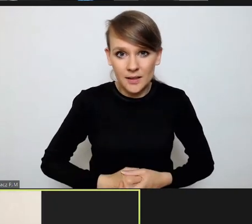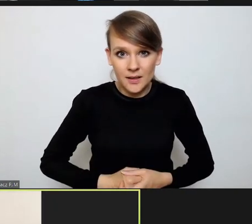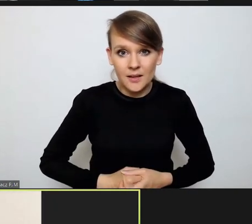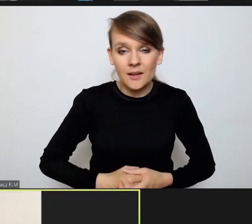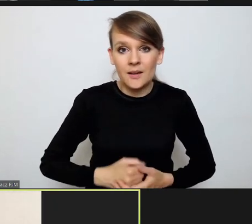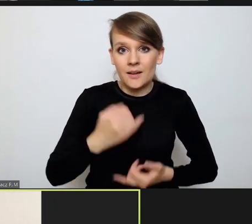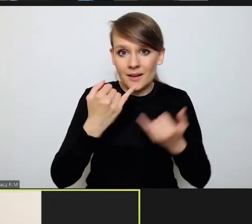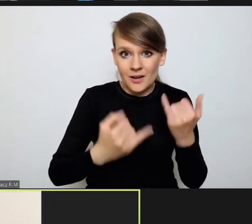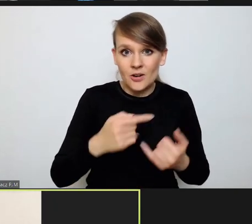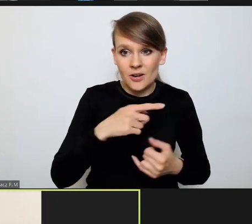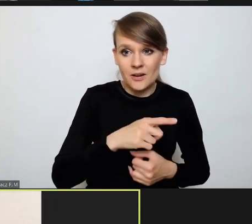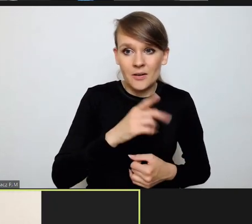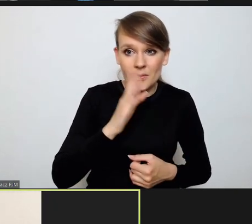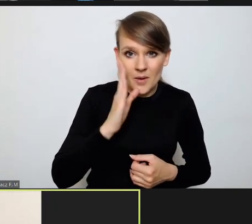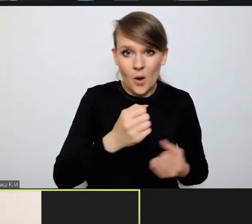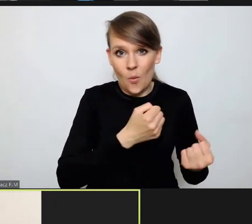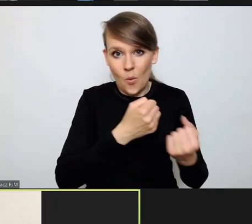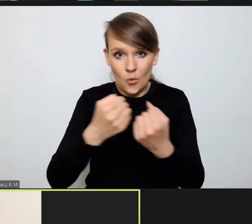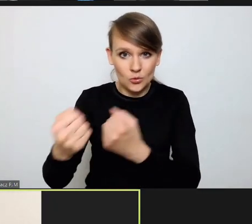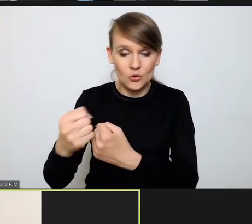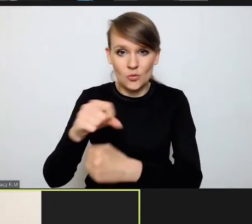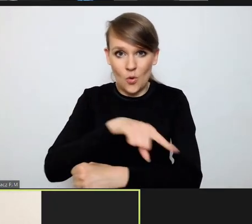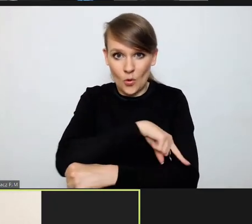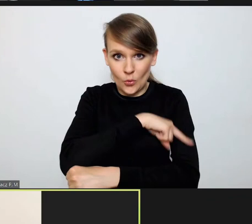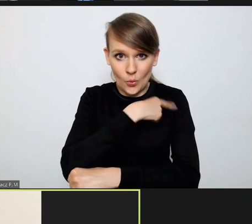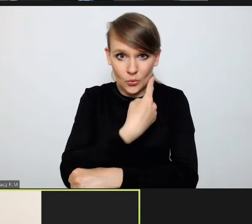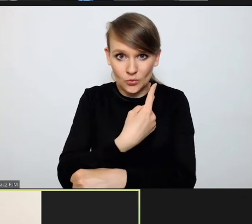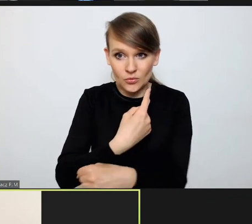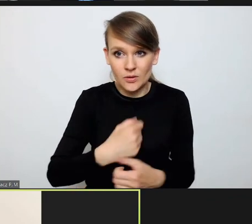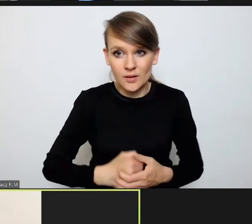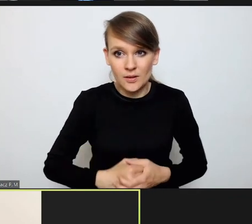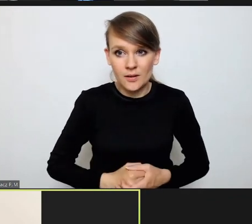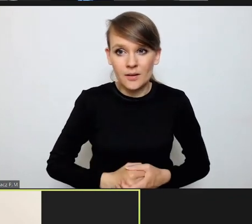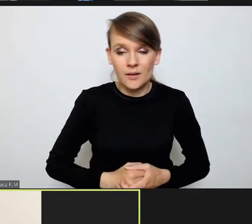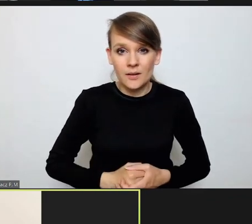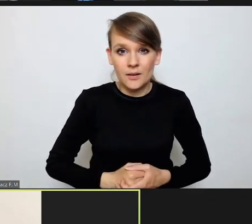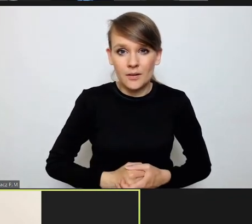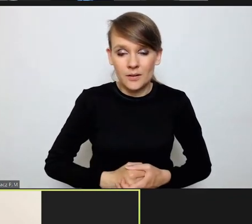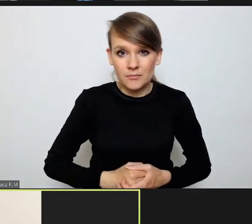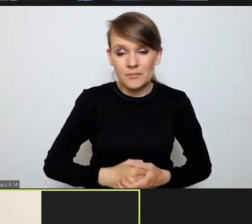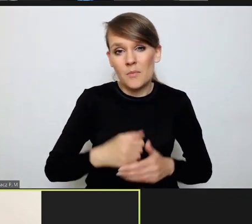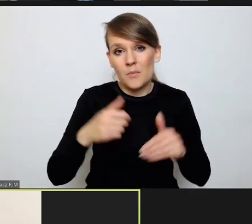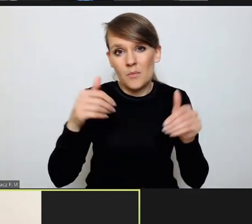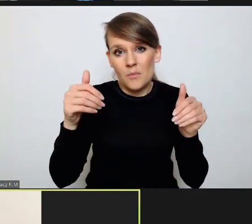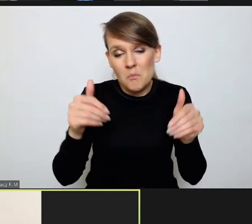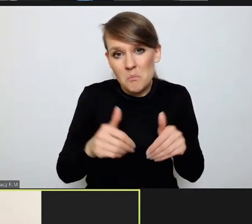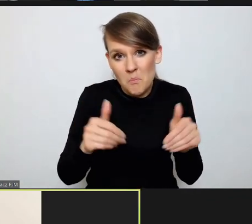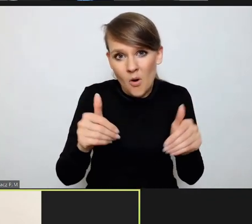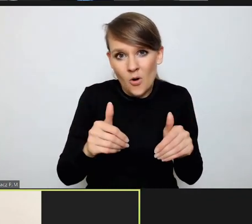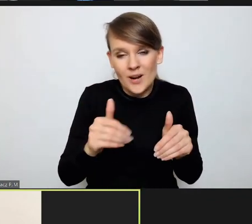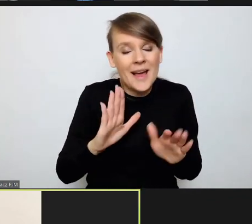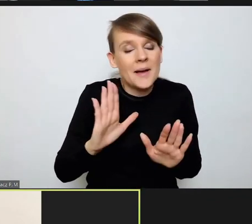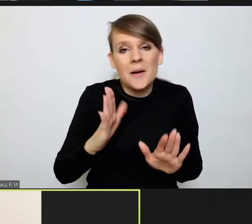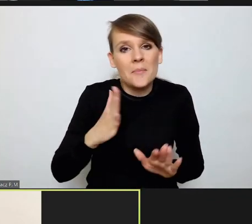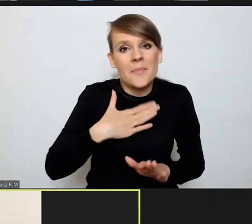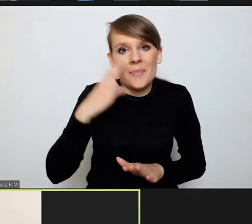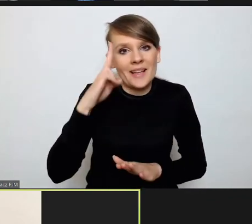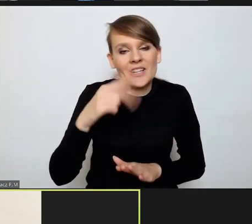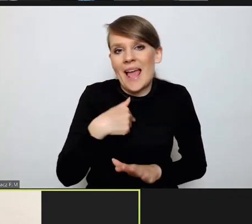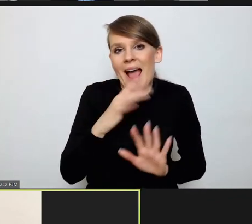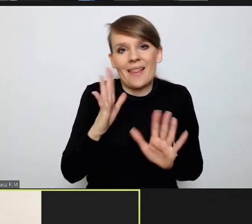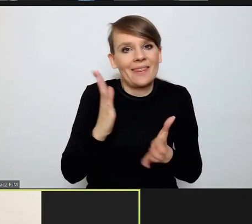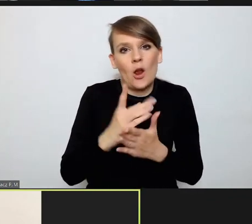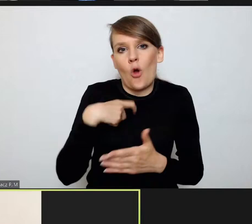utrzyma się w dłuższym czasie, to może to obym był złym prorokiem. Może to być